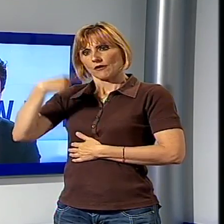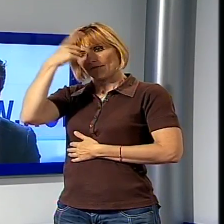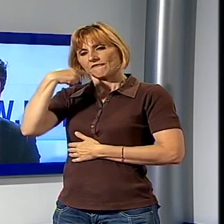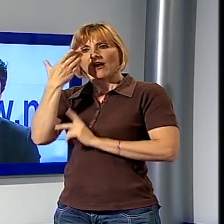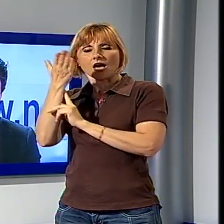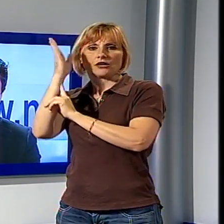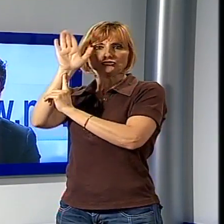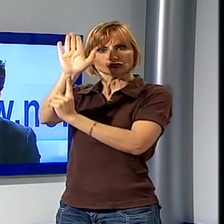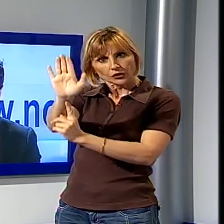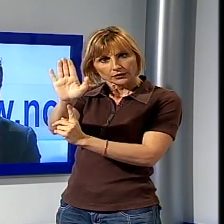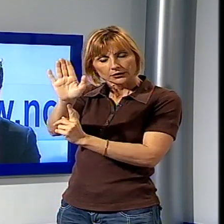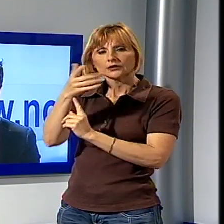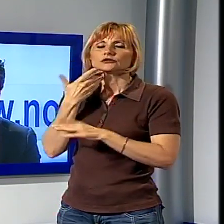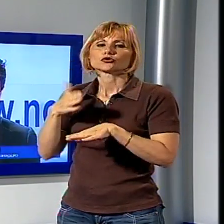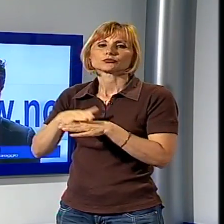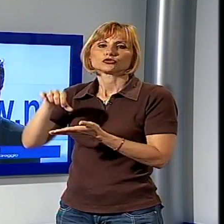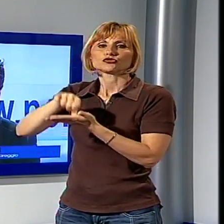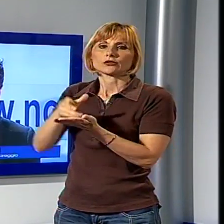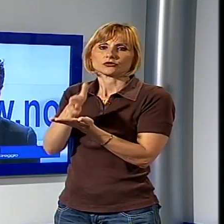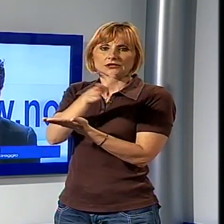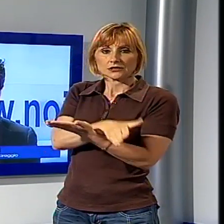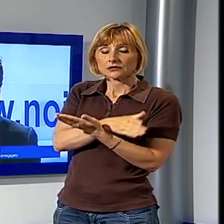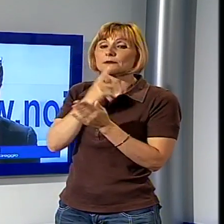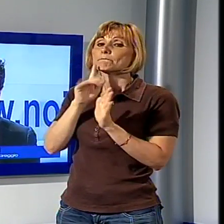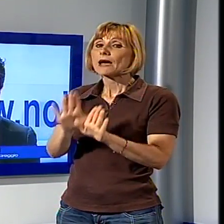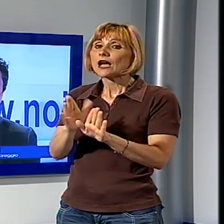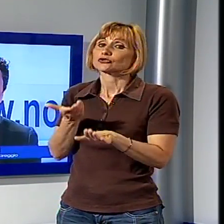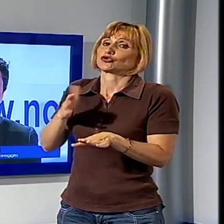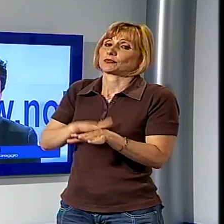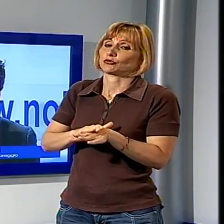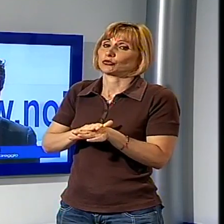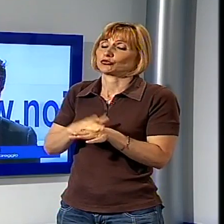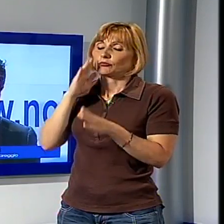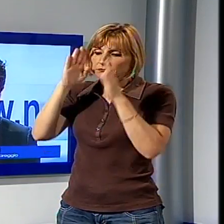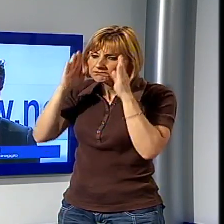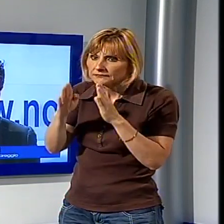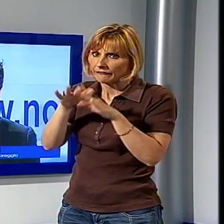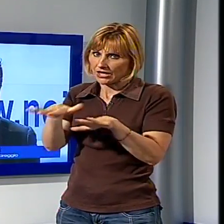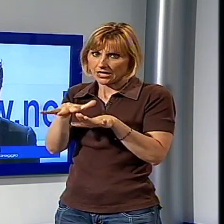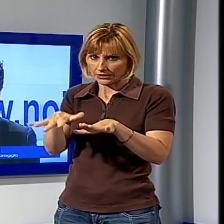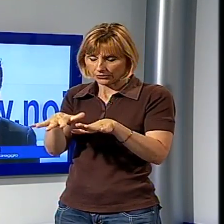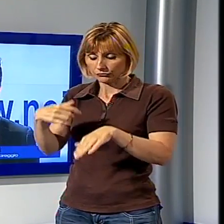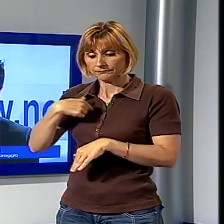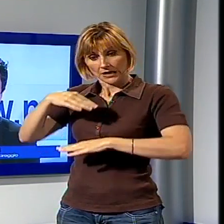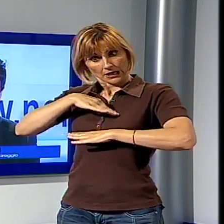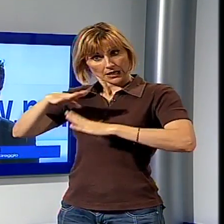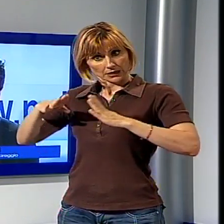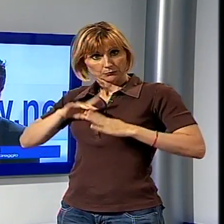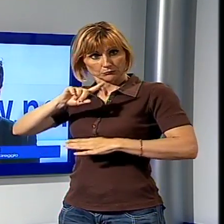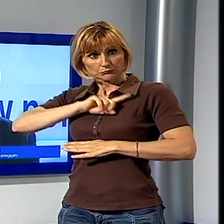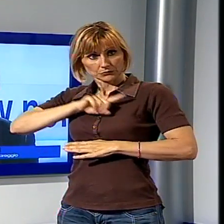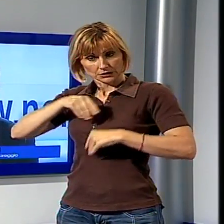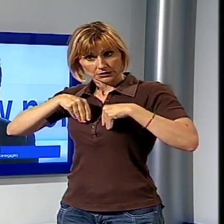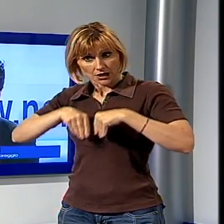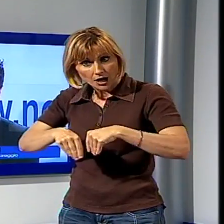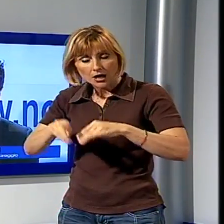l'ha messa per il centro-sinistra ma in particolare ce l'ha messa per Viareggio la mia candidatura è nata proprio di fronte alle